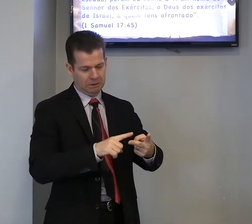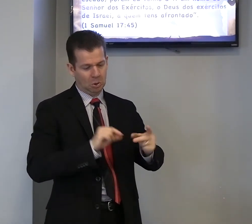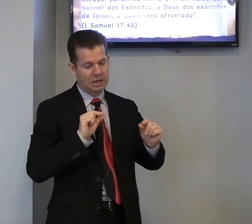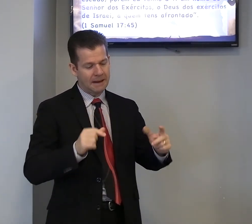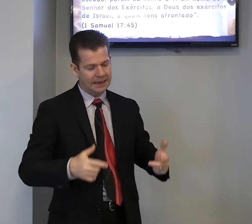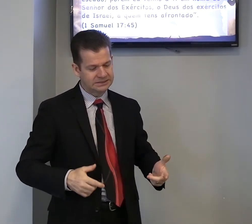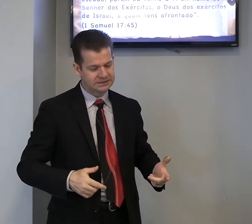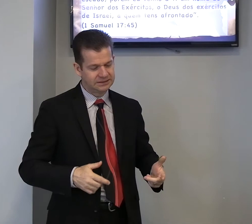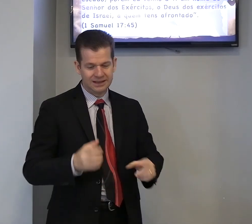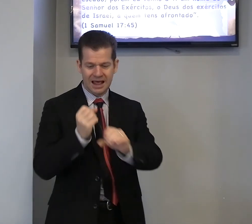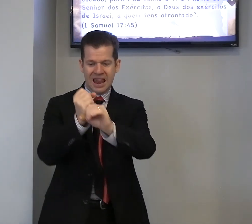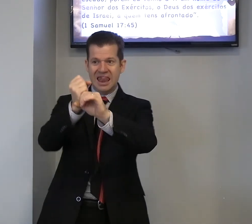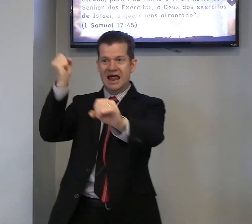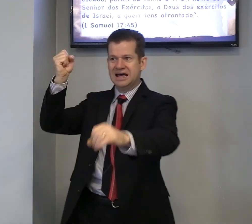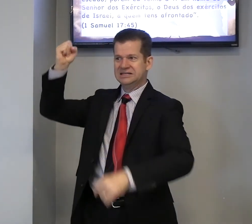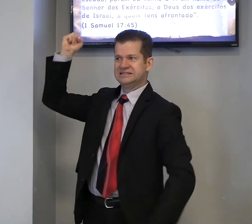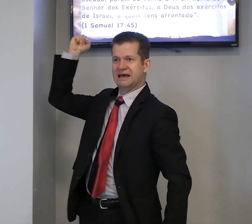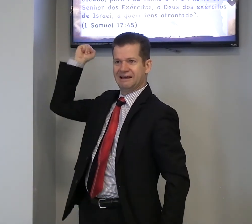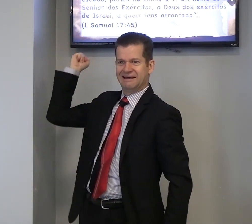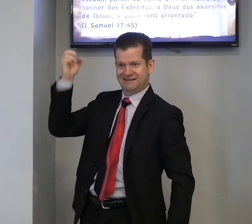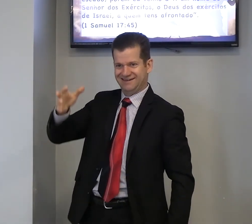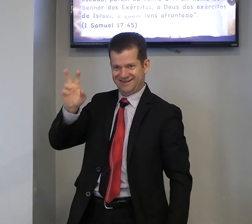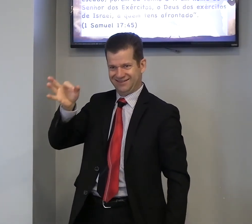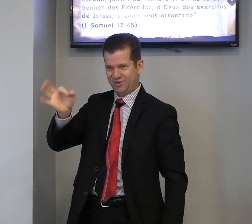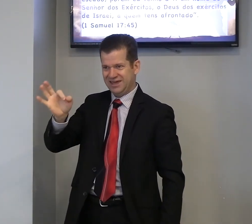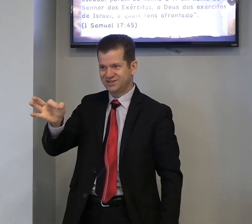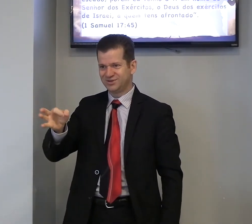que mais? Lança, não é isso?